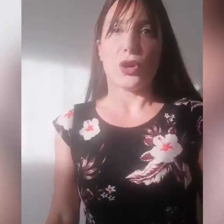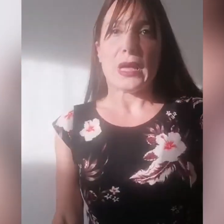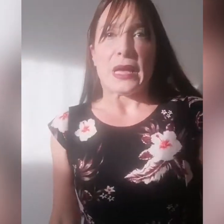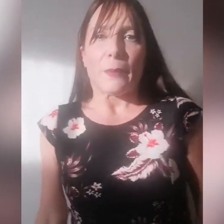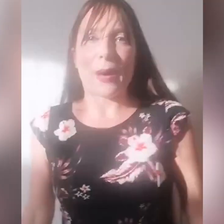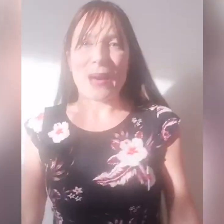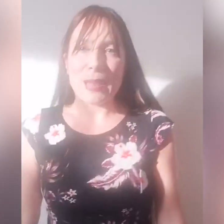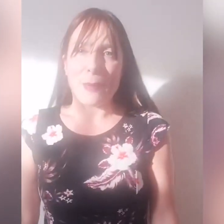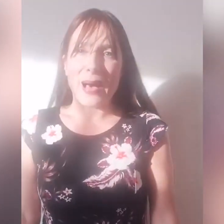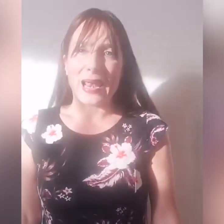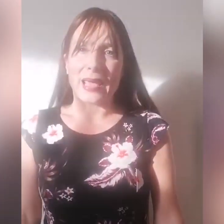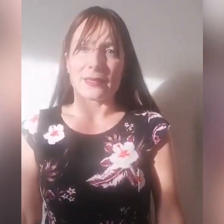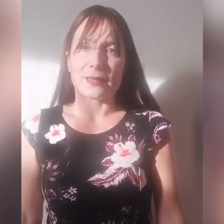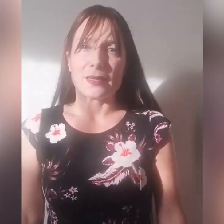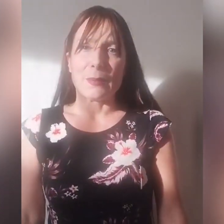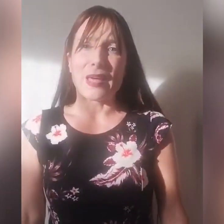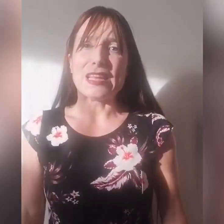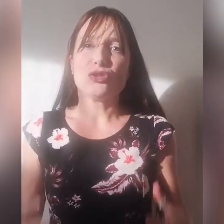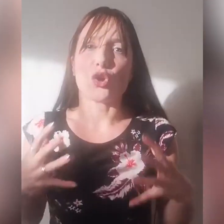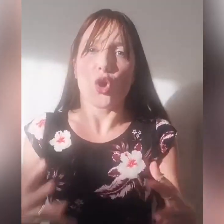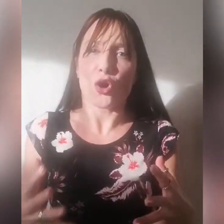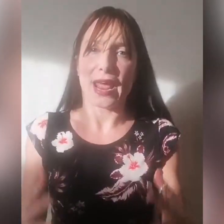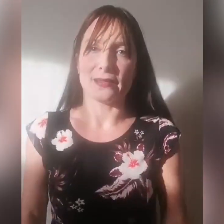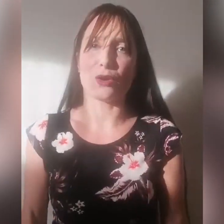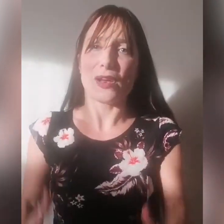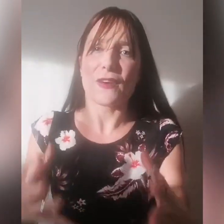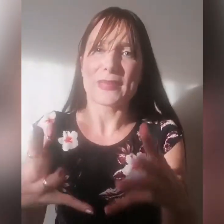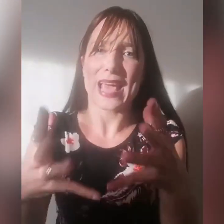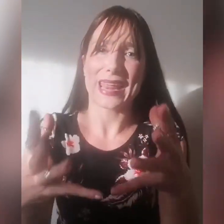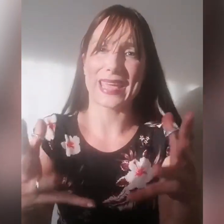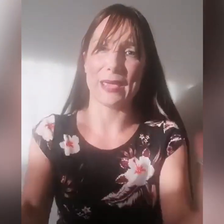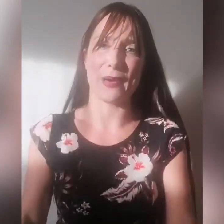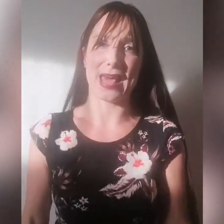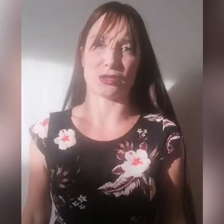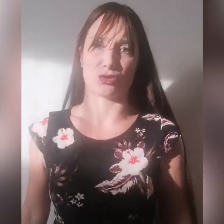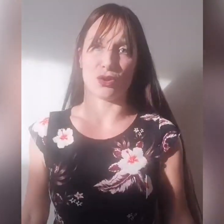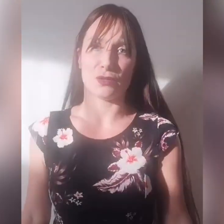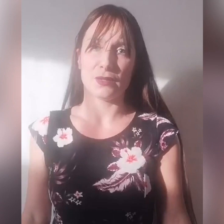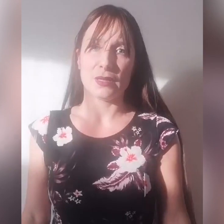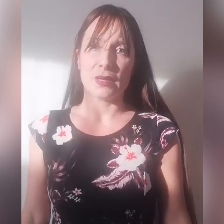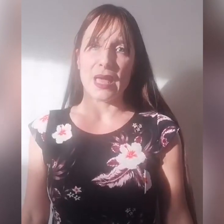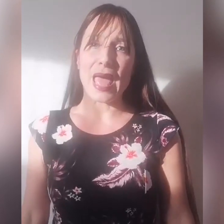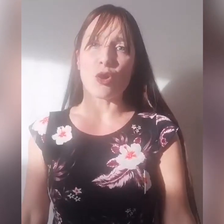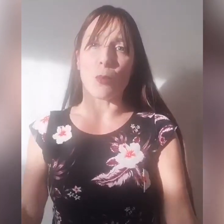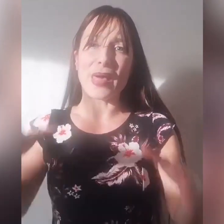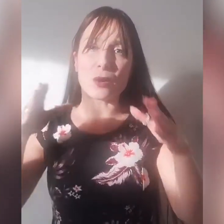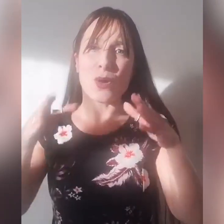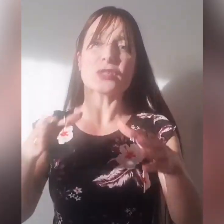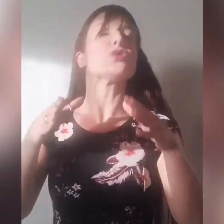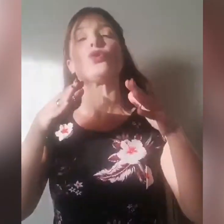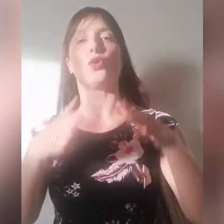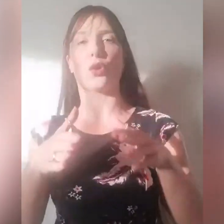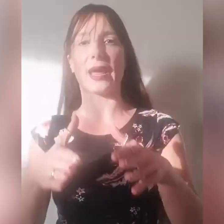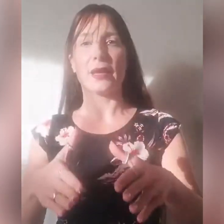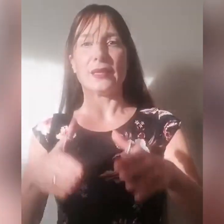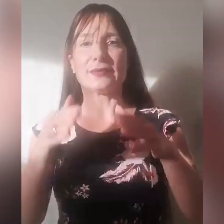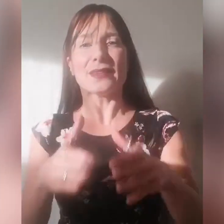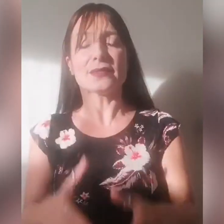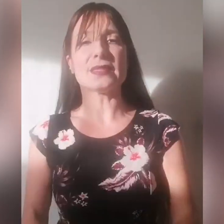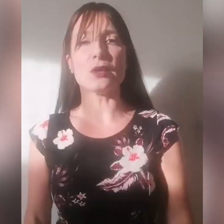papale papale, per il dolore di quel familiare che hai perso, ecco per questo dolore tanti si